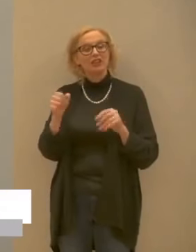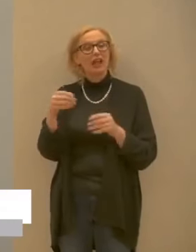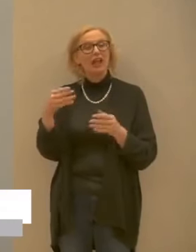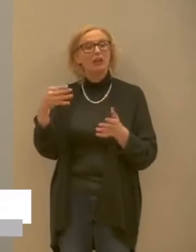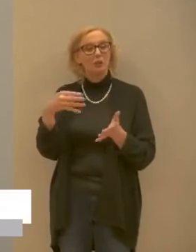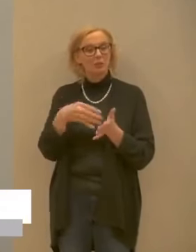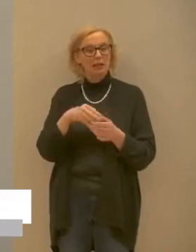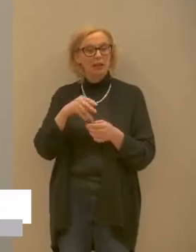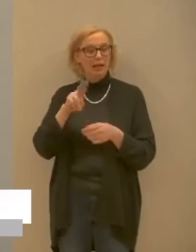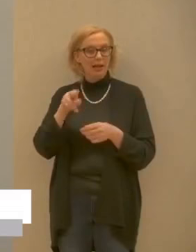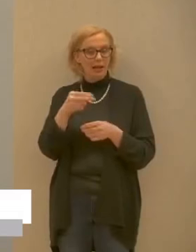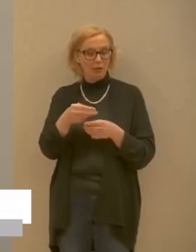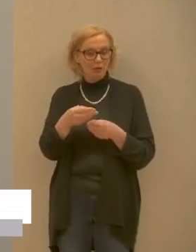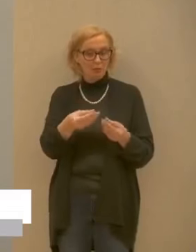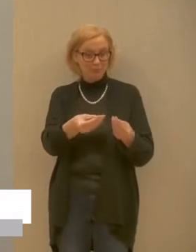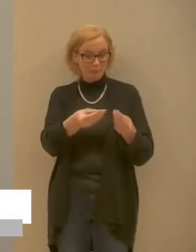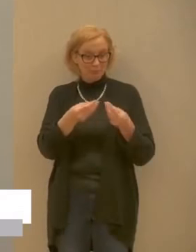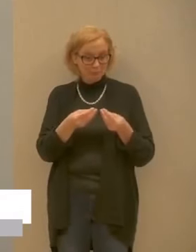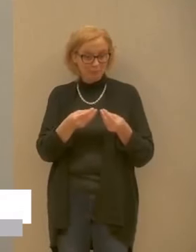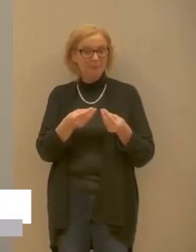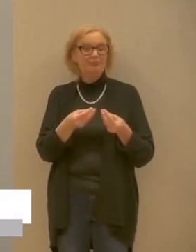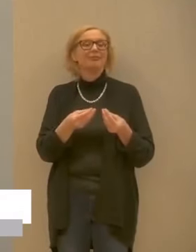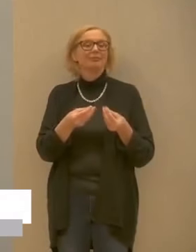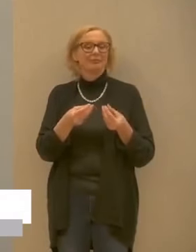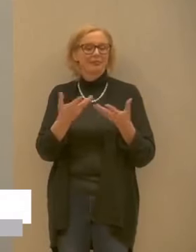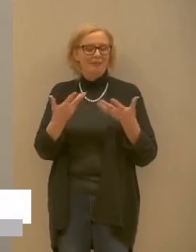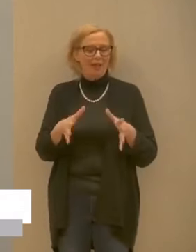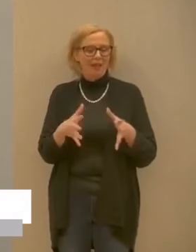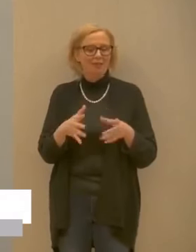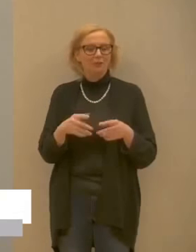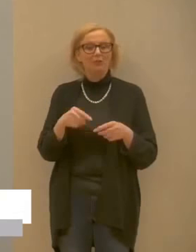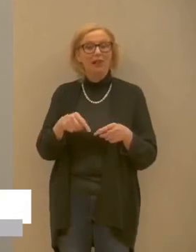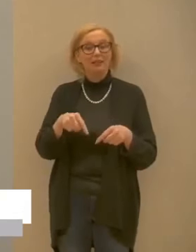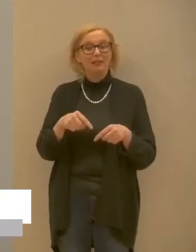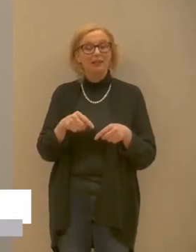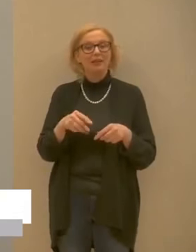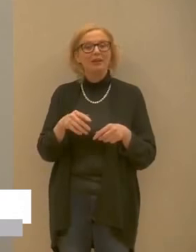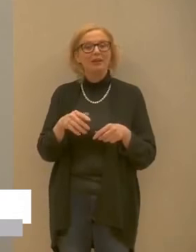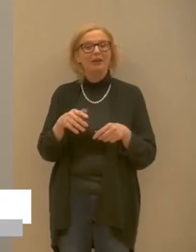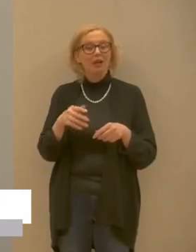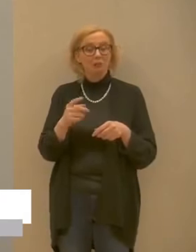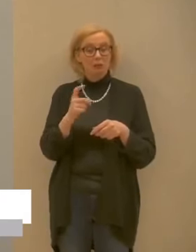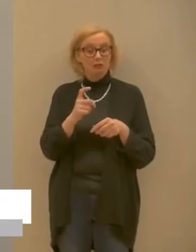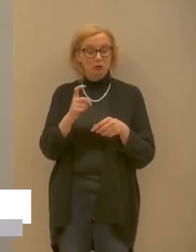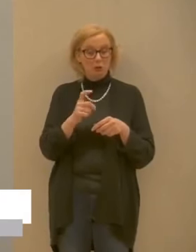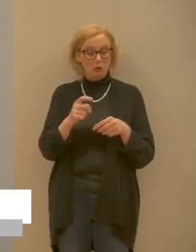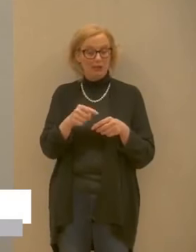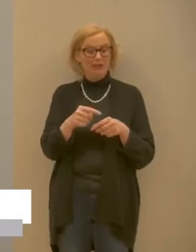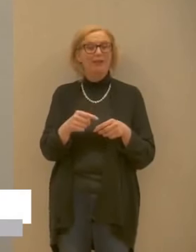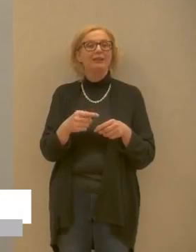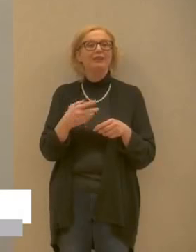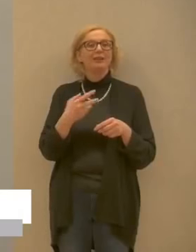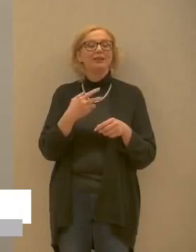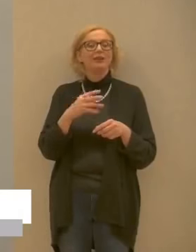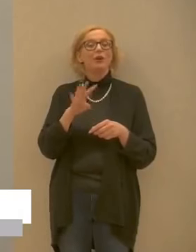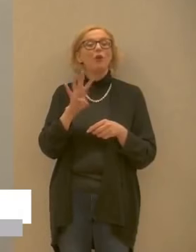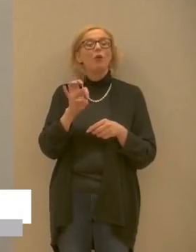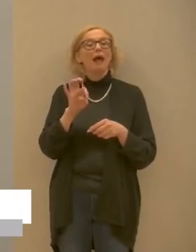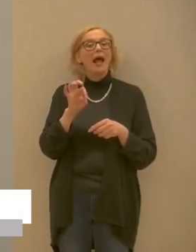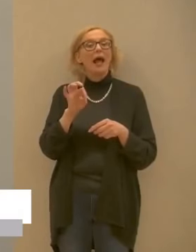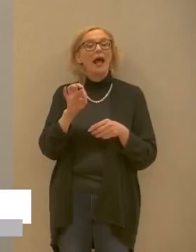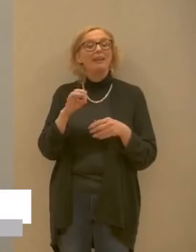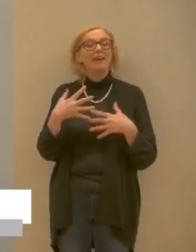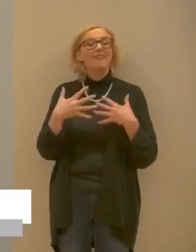acquisiti e consegnati abbiamo ordinato e sono in consegna pochissimi giorni altri 40 ventilatori per la